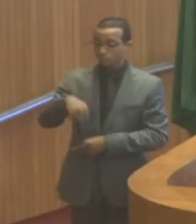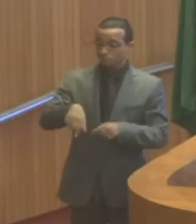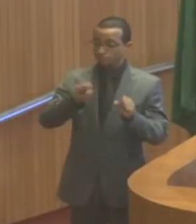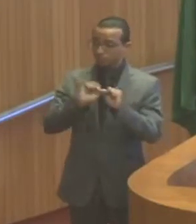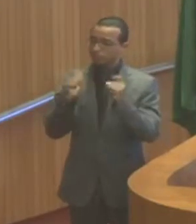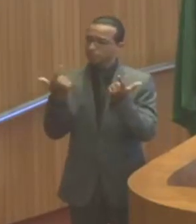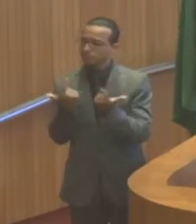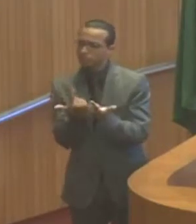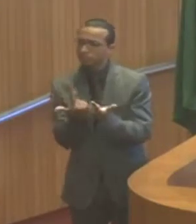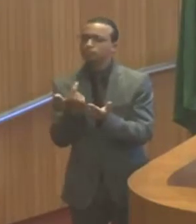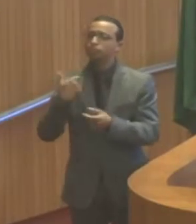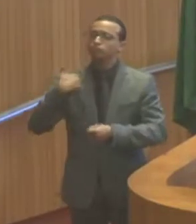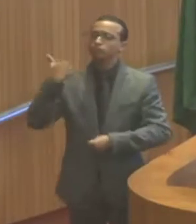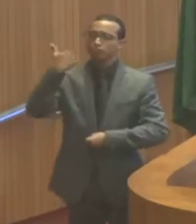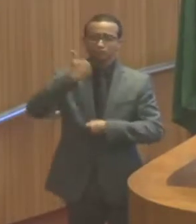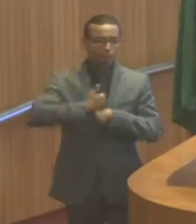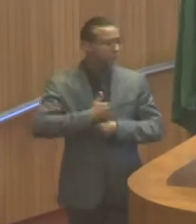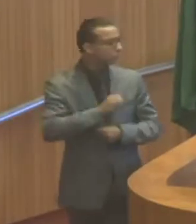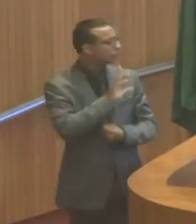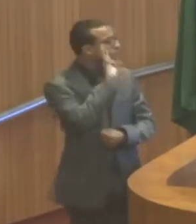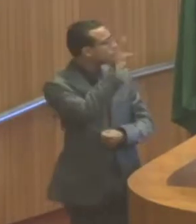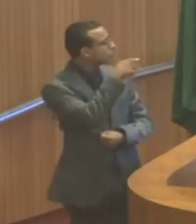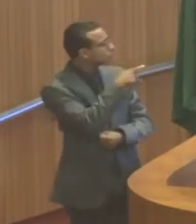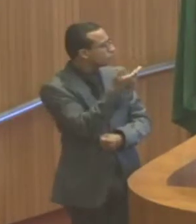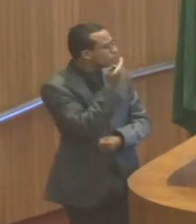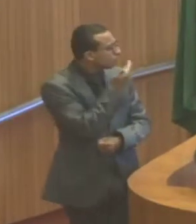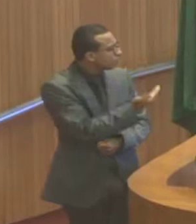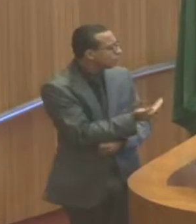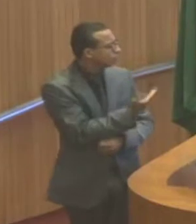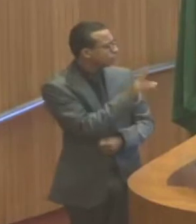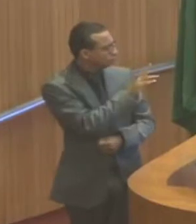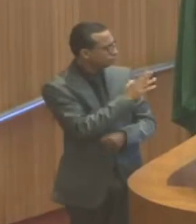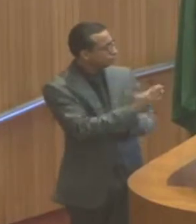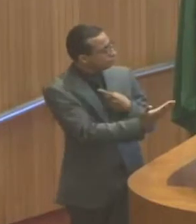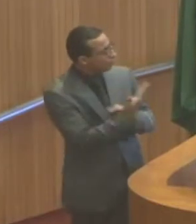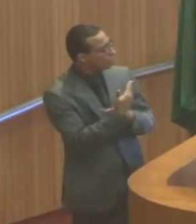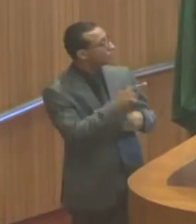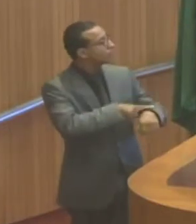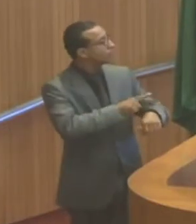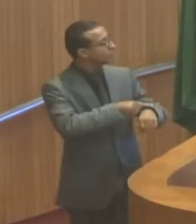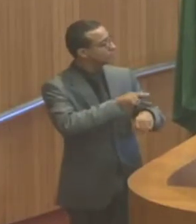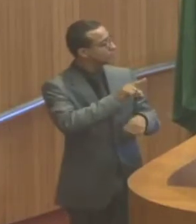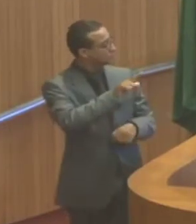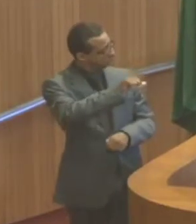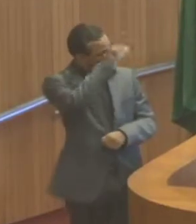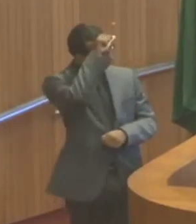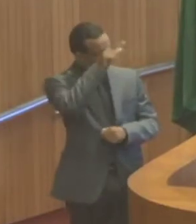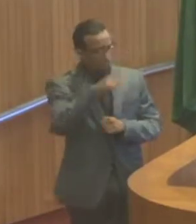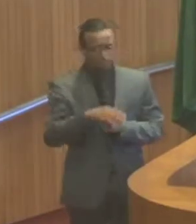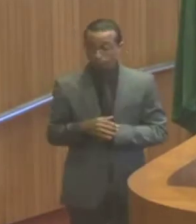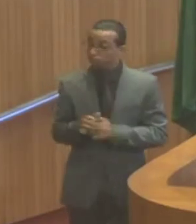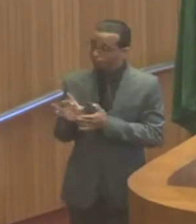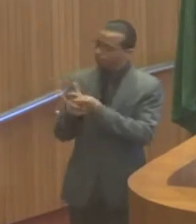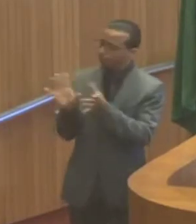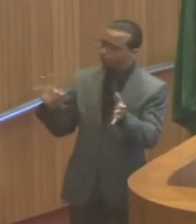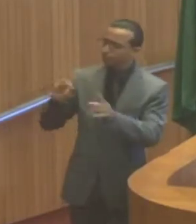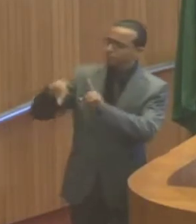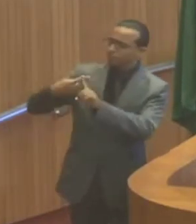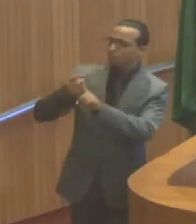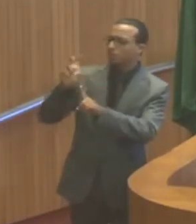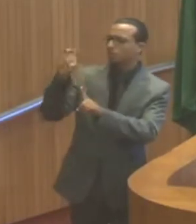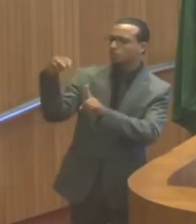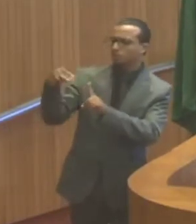assumi... Presidente, eu peço para concluir o tempo da liderança. O senhor, deputado Zé Carlos, mais cinco minutos pela